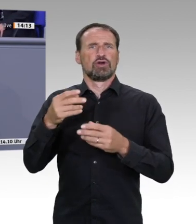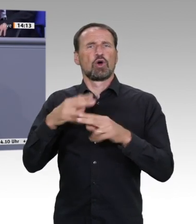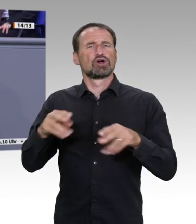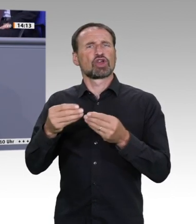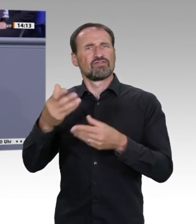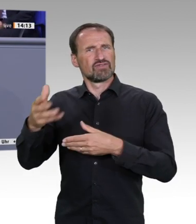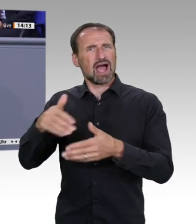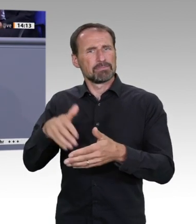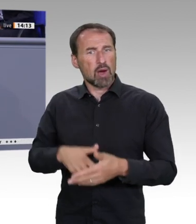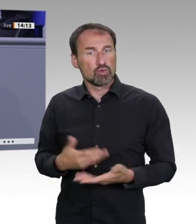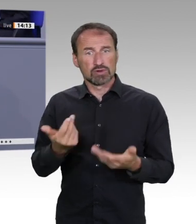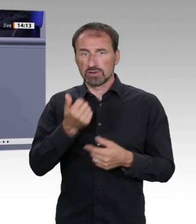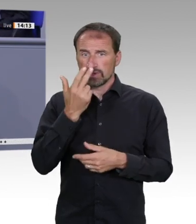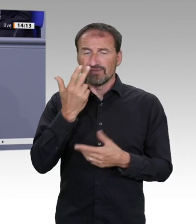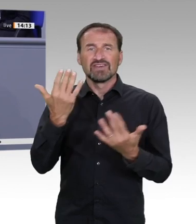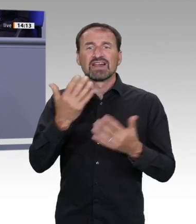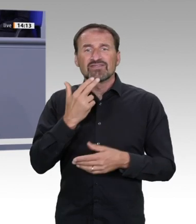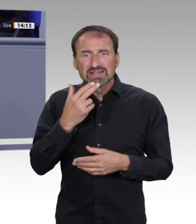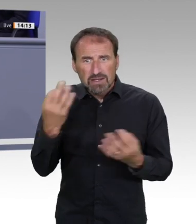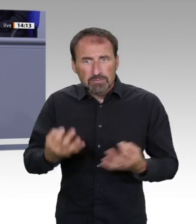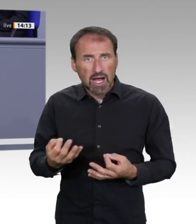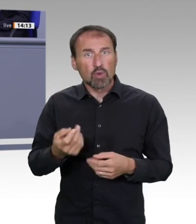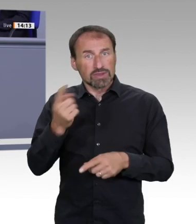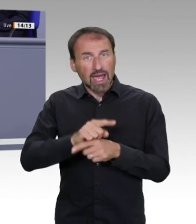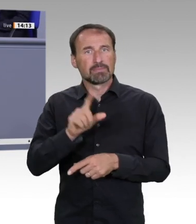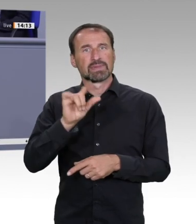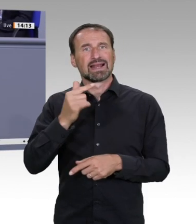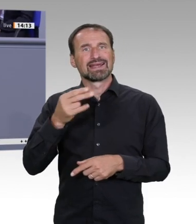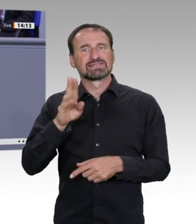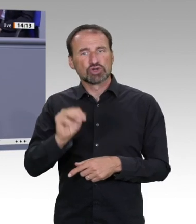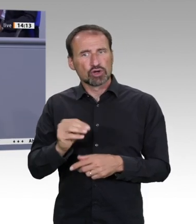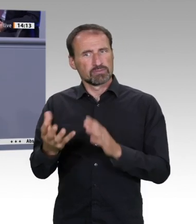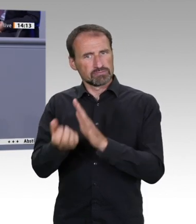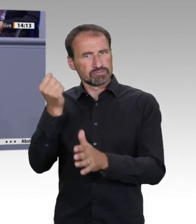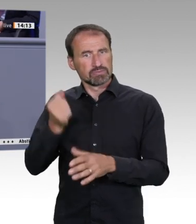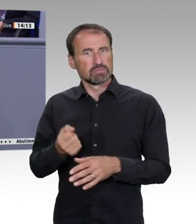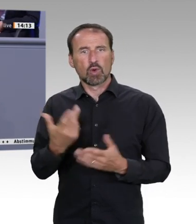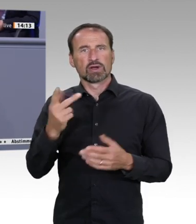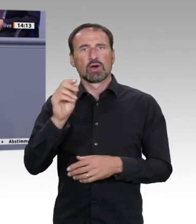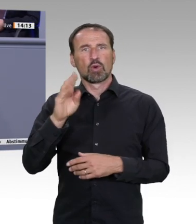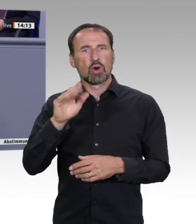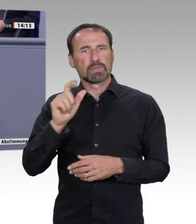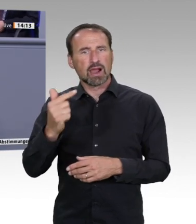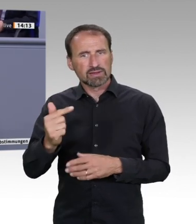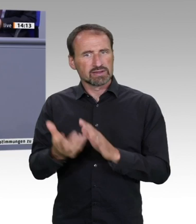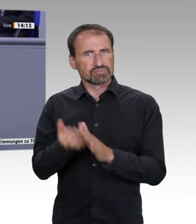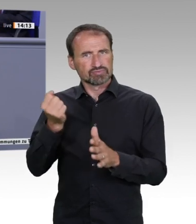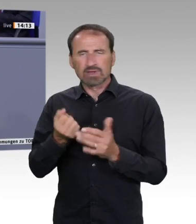es auch unsere Technologien, europäische Technologien. Es braucht aber vor allem eines, Technologieoffenheit.